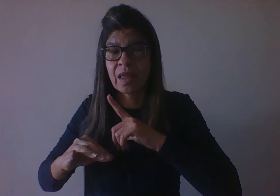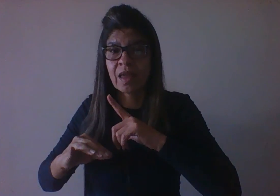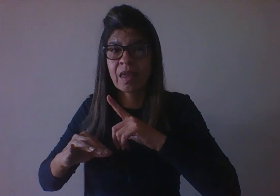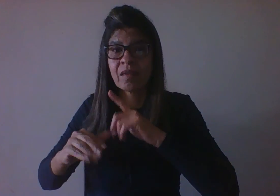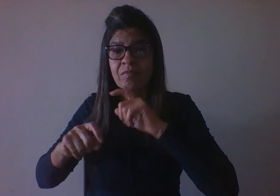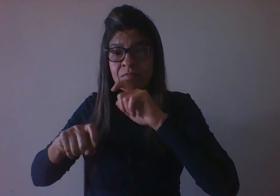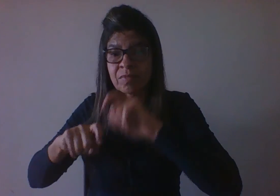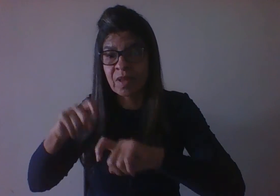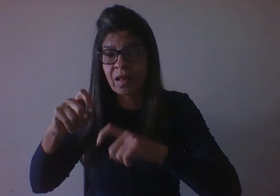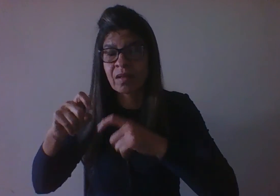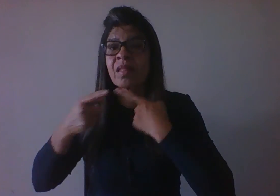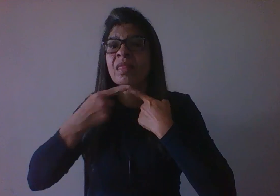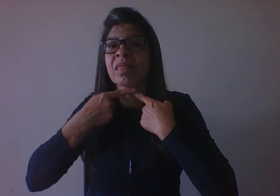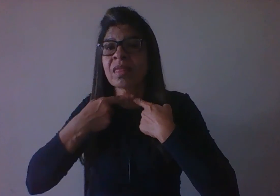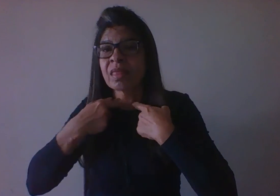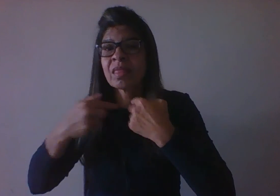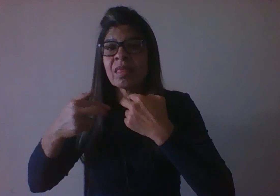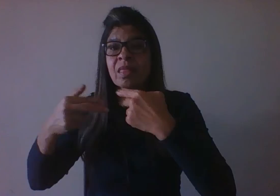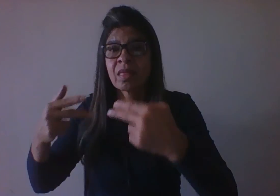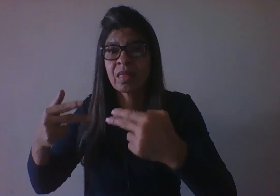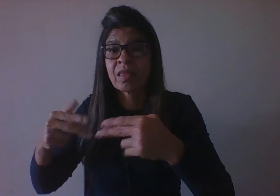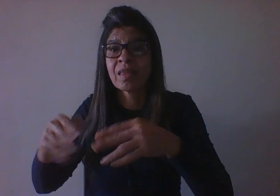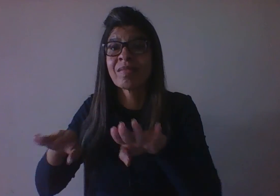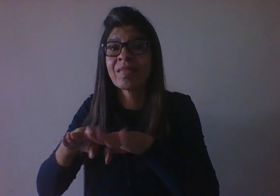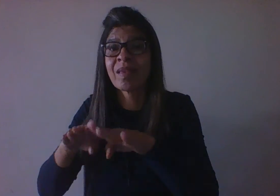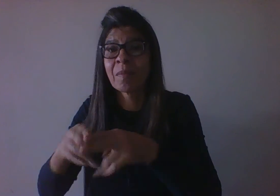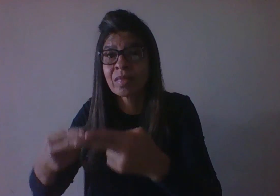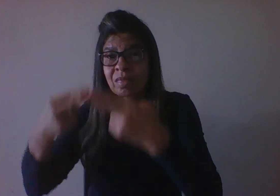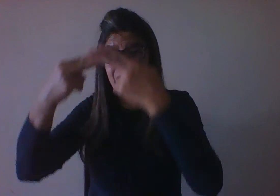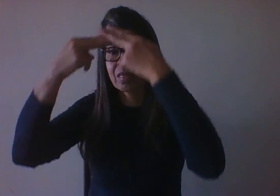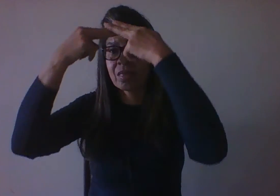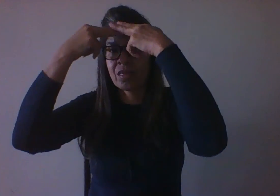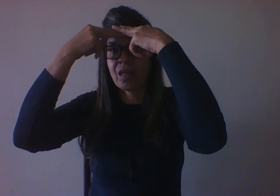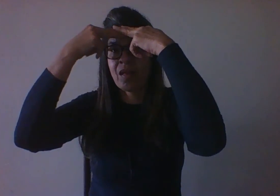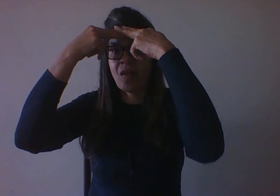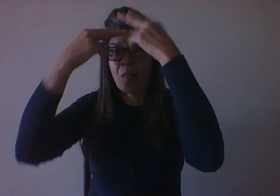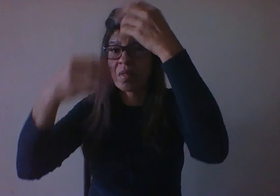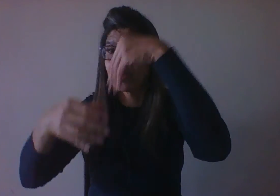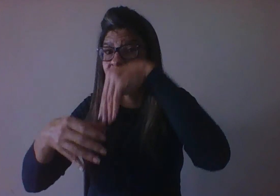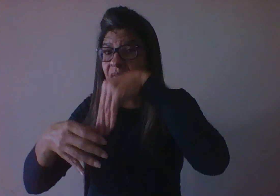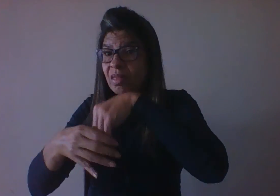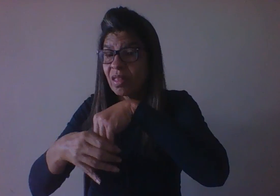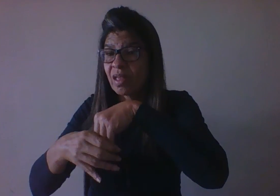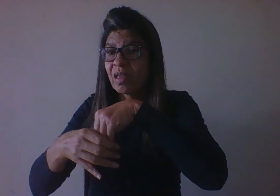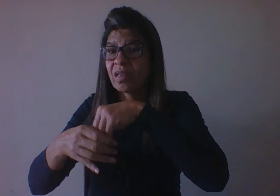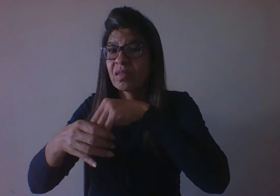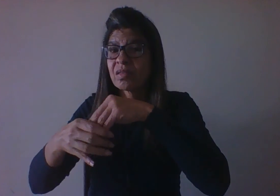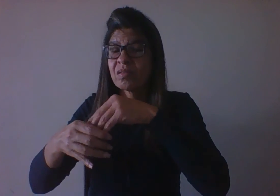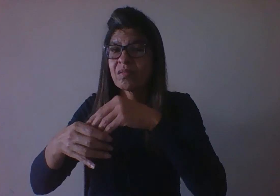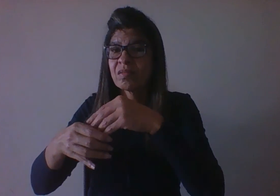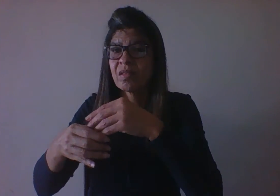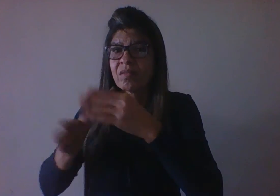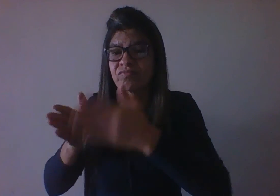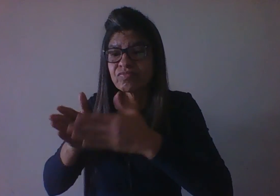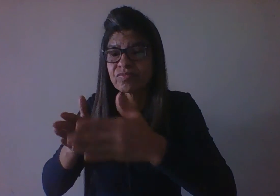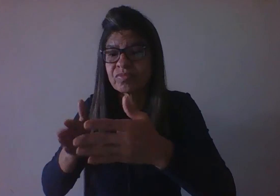associados a esse lidar com essas pulsões sexuais promovem para Freud